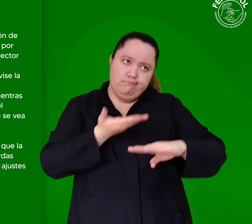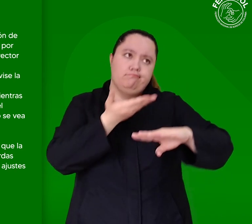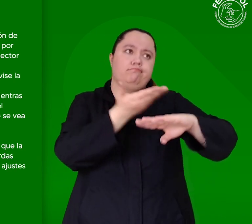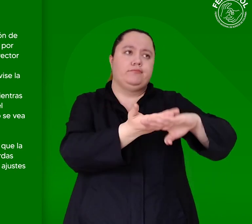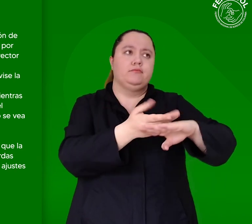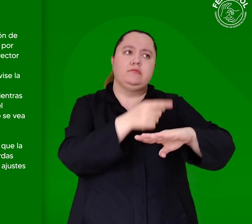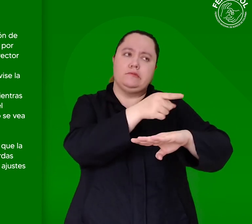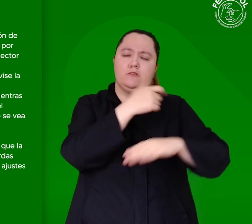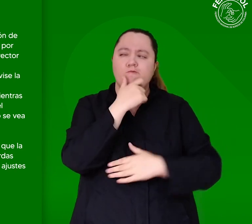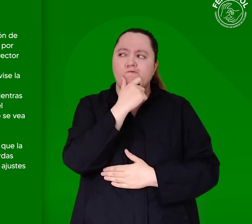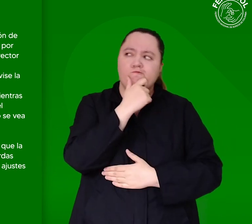se vea vulnerado.